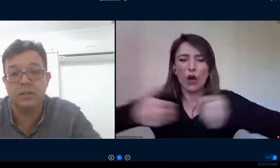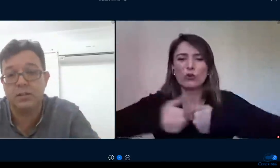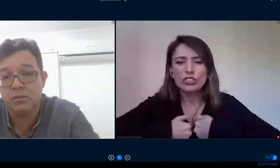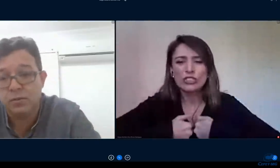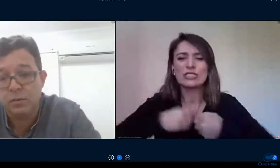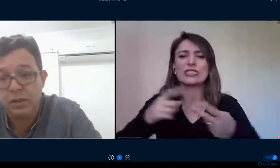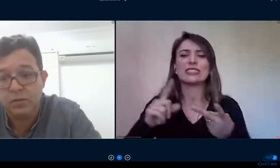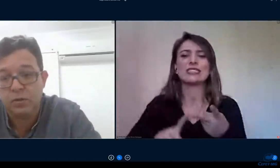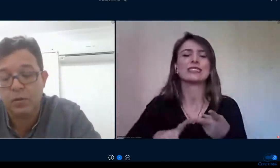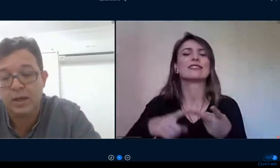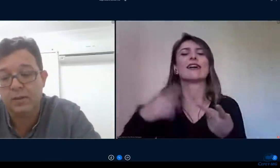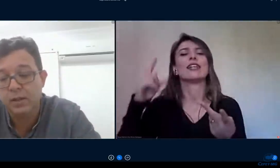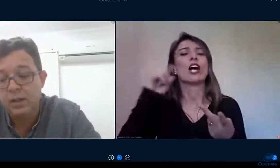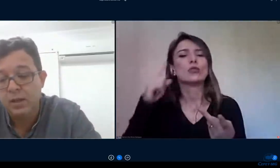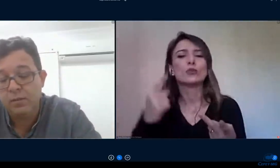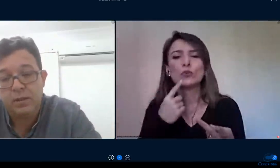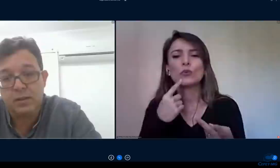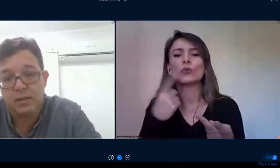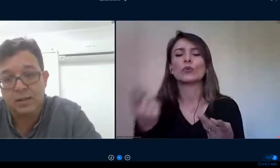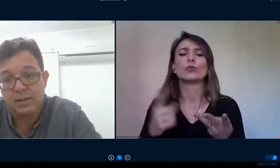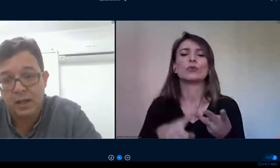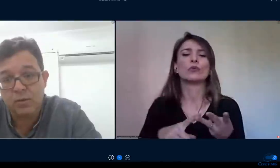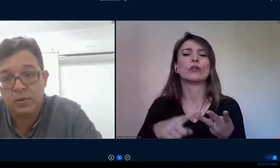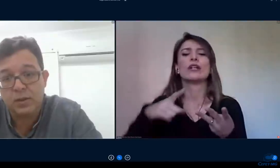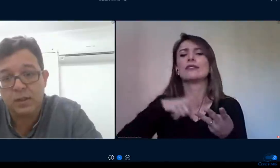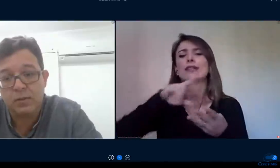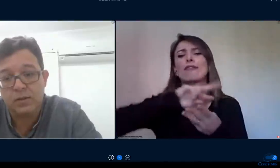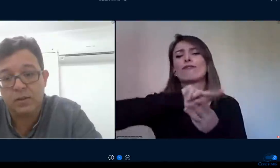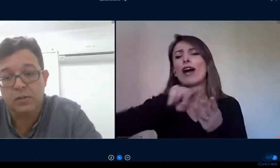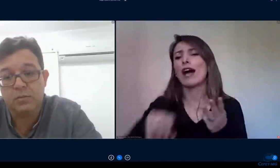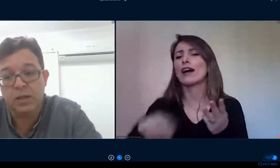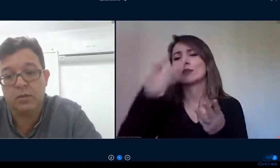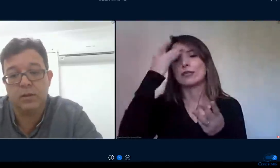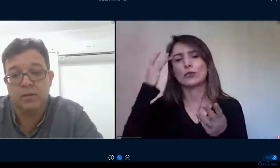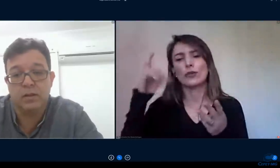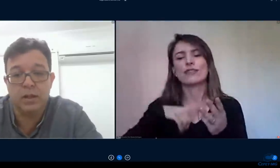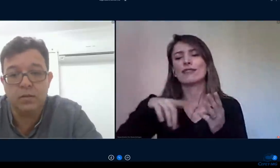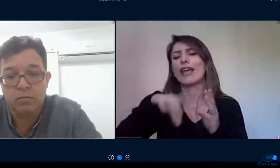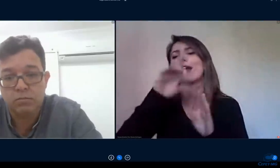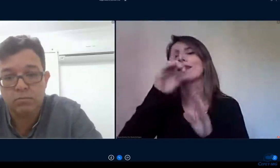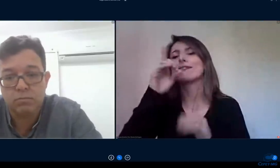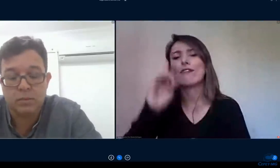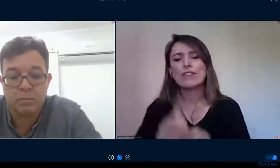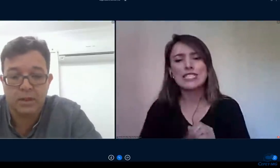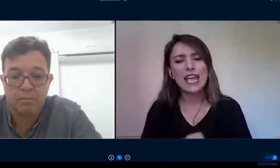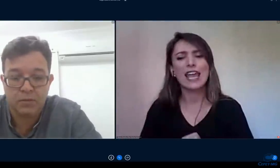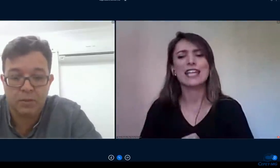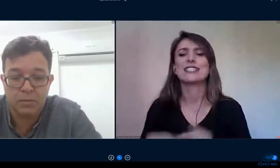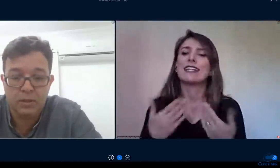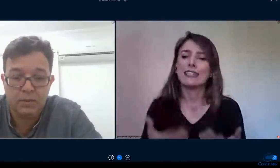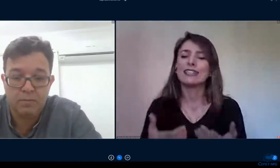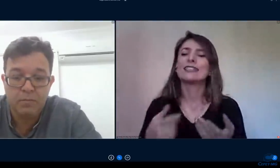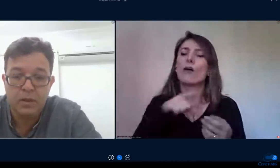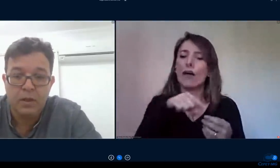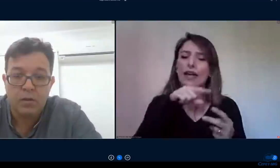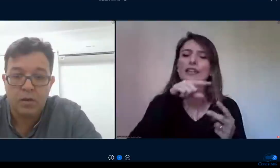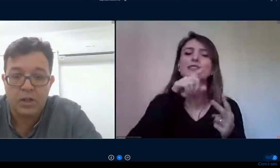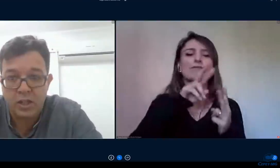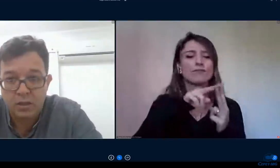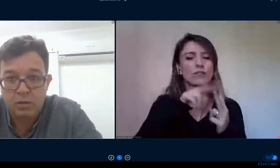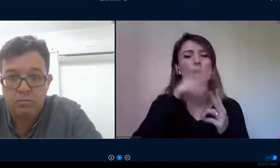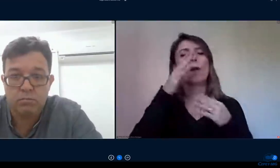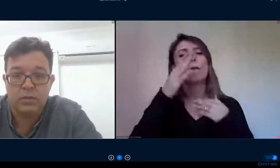dificuldade né nos ambientes virtuais enfim está acontecendo esse atendimento eles ligam para as famílias